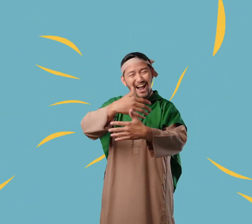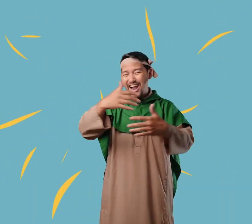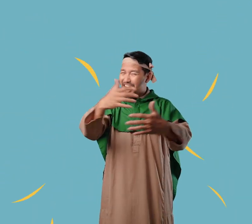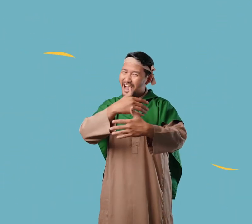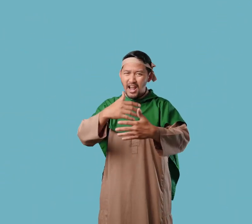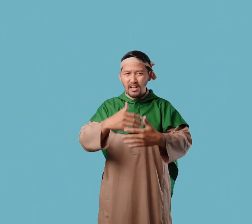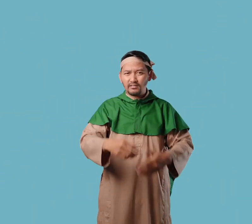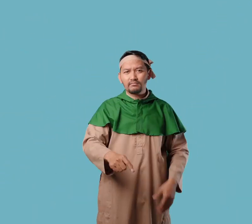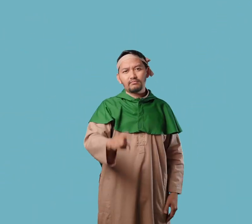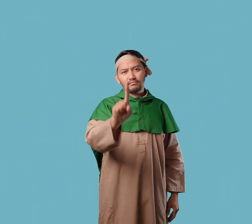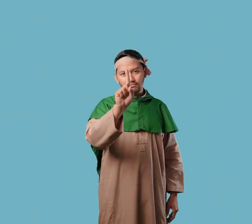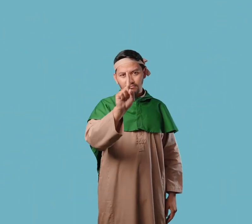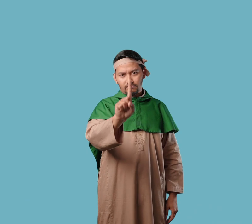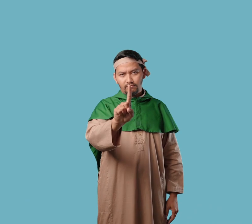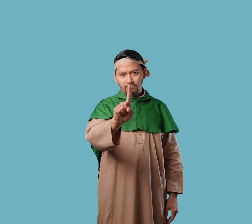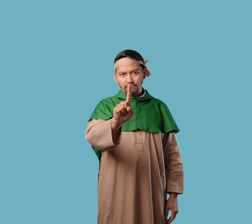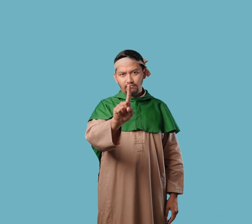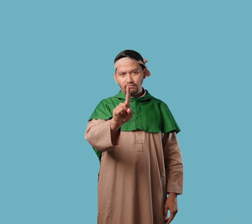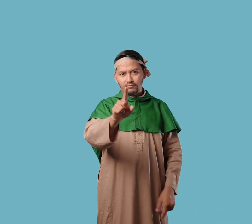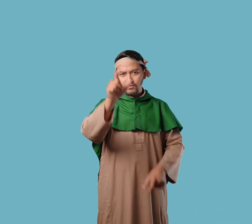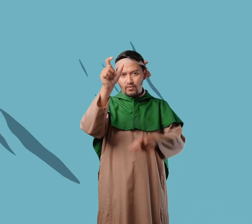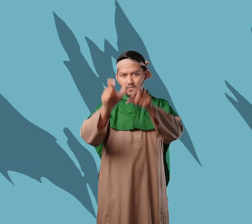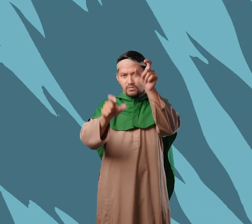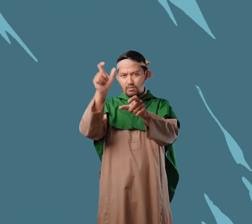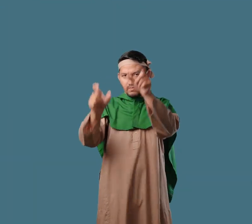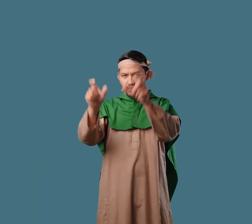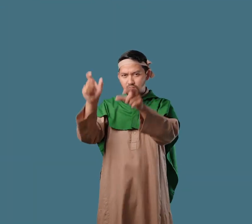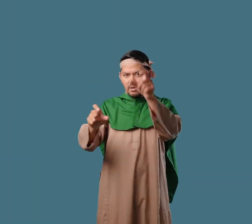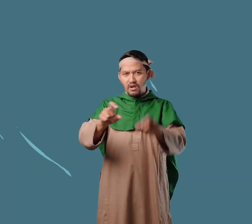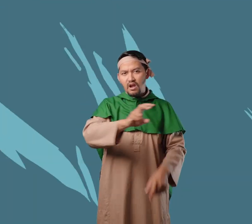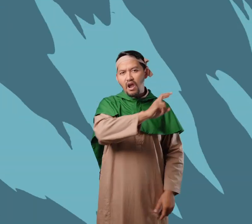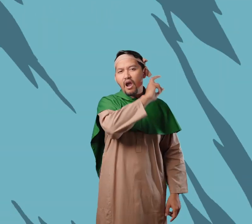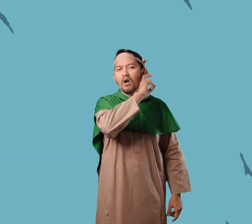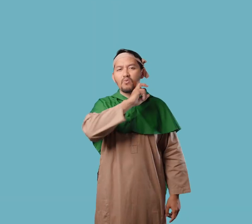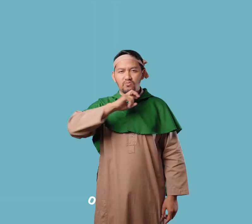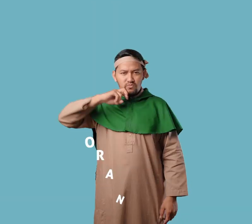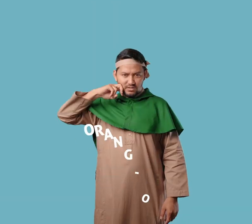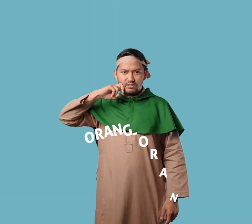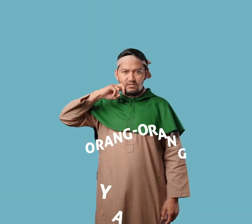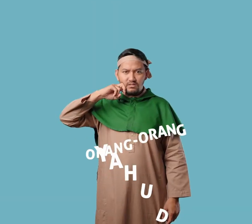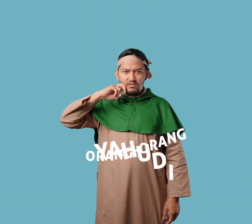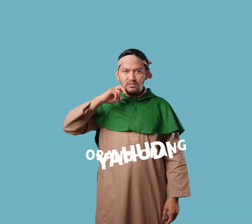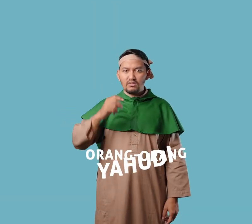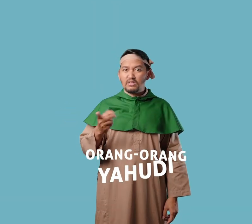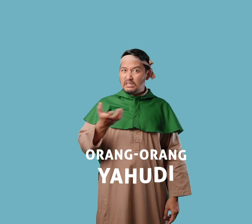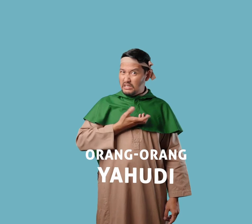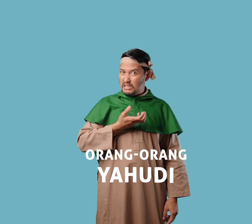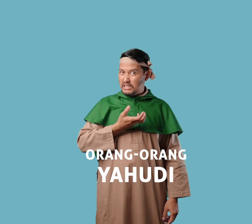Namun masih ada pula Orang-orang Yahudi yang menginginkan Islam hancur Karena